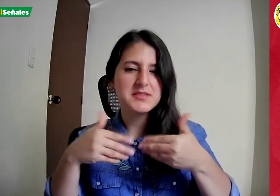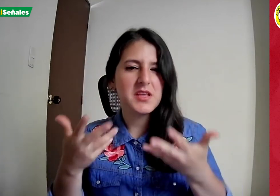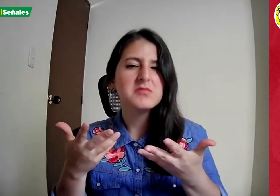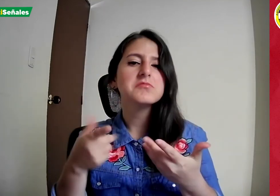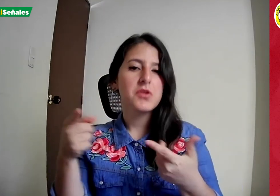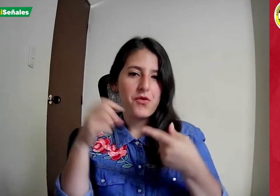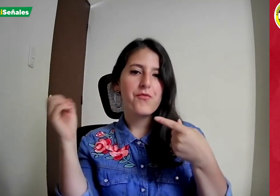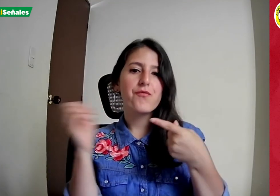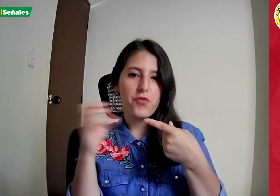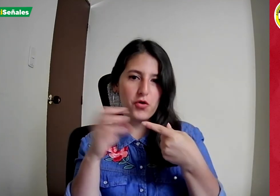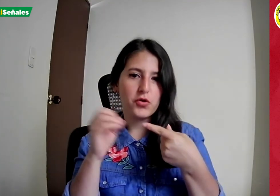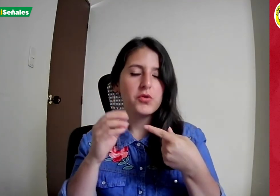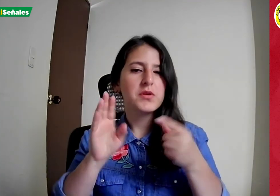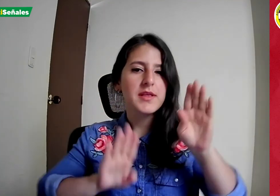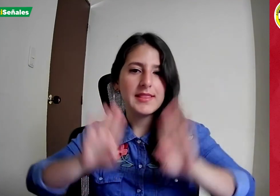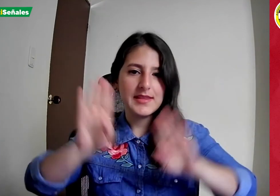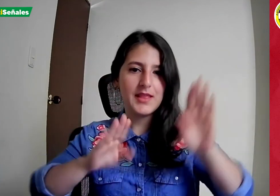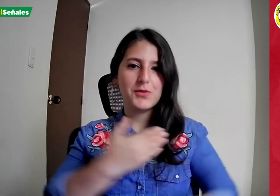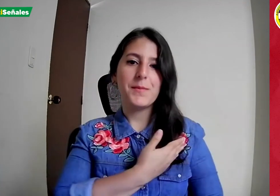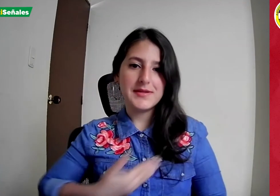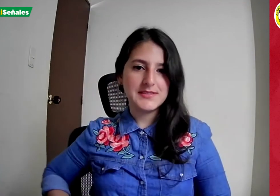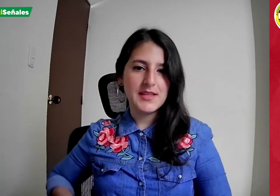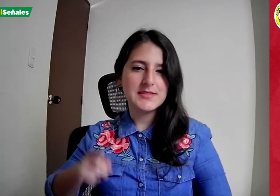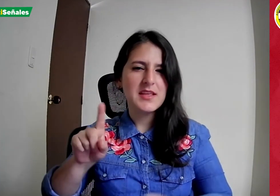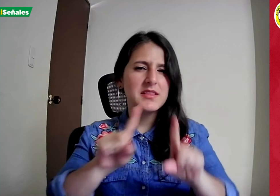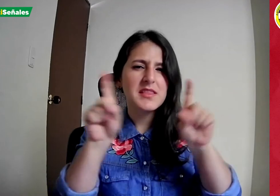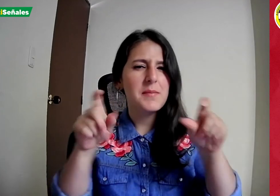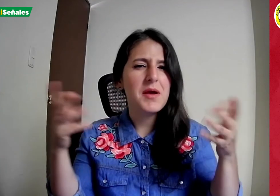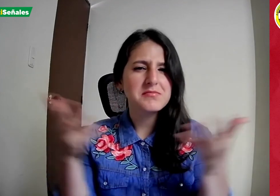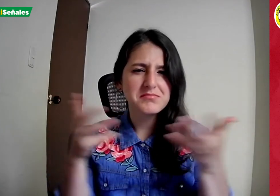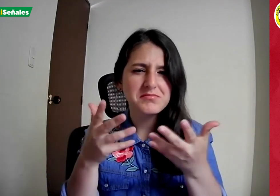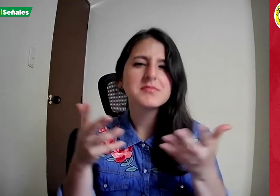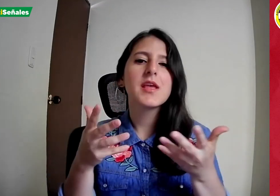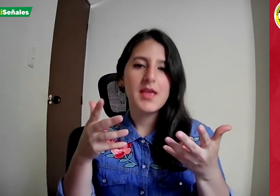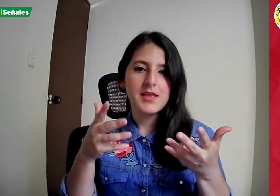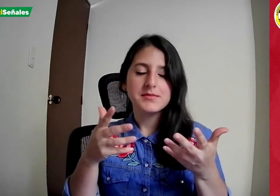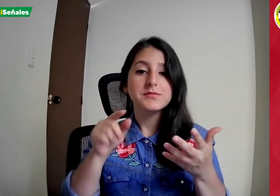para hablar sobre los candidatos presidenciales y en el marco de la inclusión.